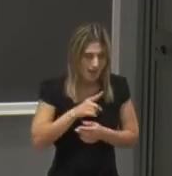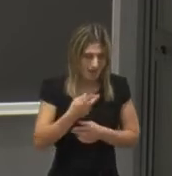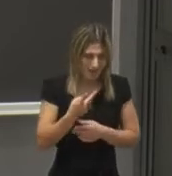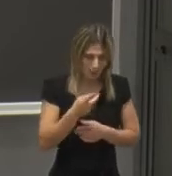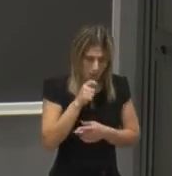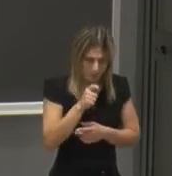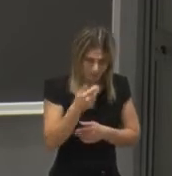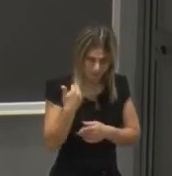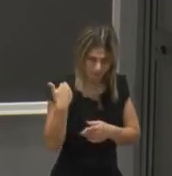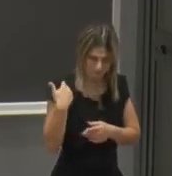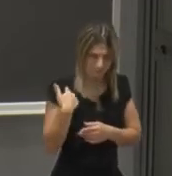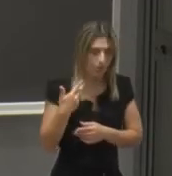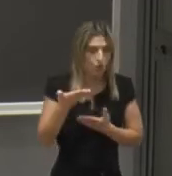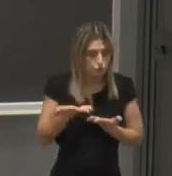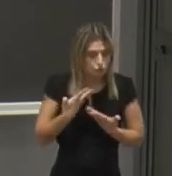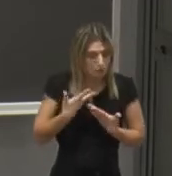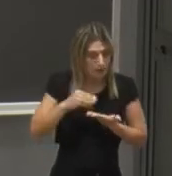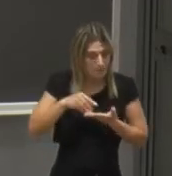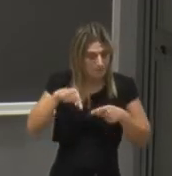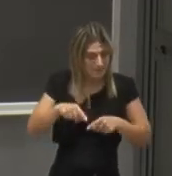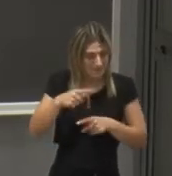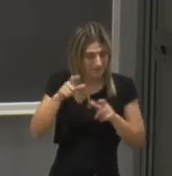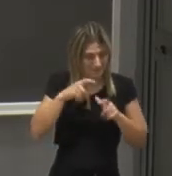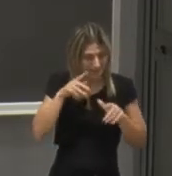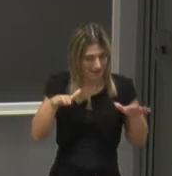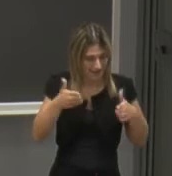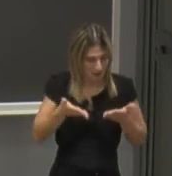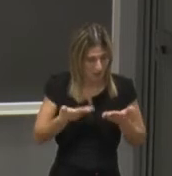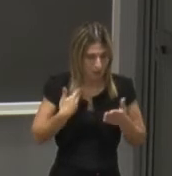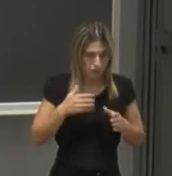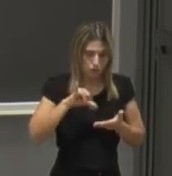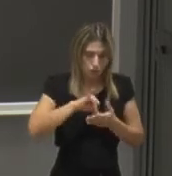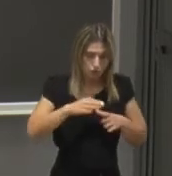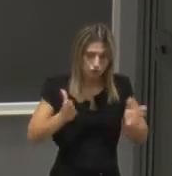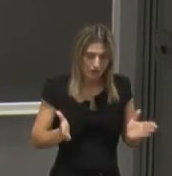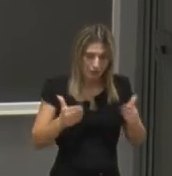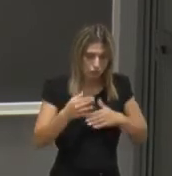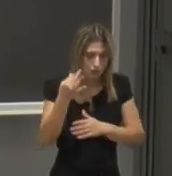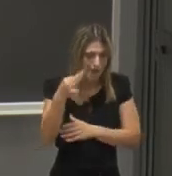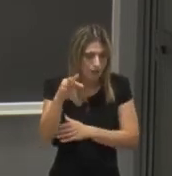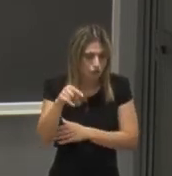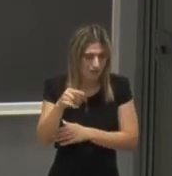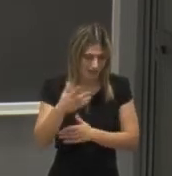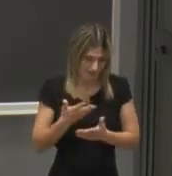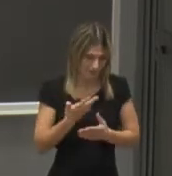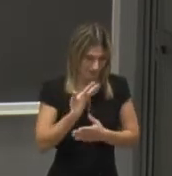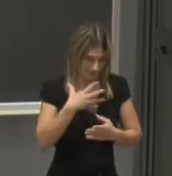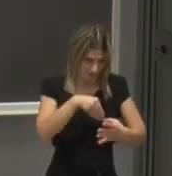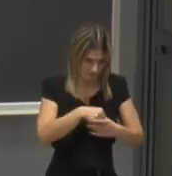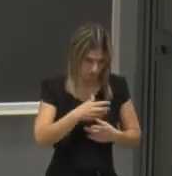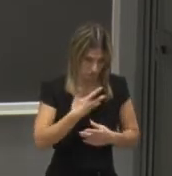presentazioni fa che è qui all'Aquila abbiamo due centri di eccellenza dentro il nostro dipartimento che sono il DIUS